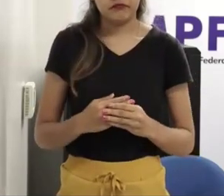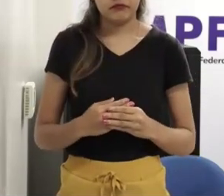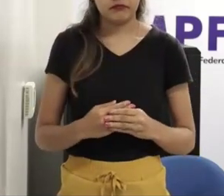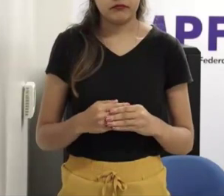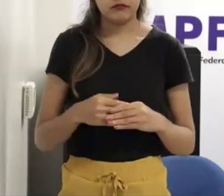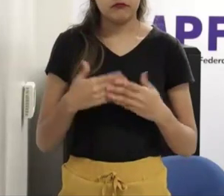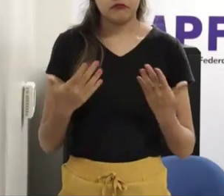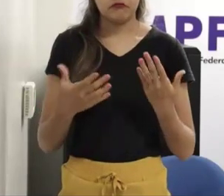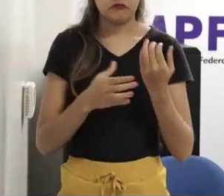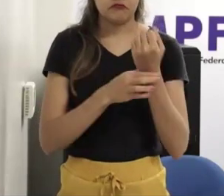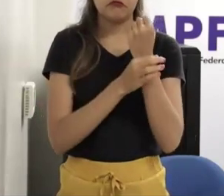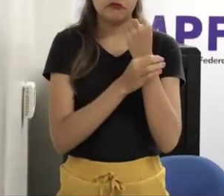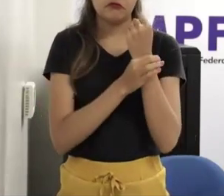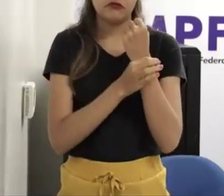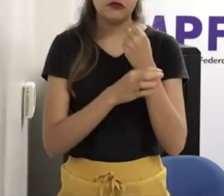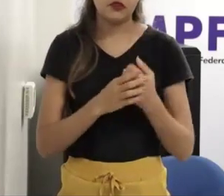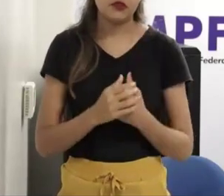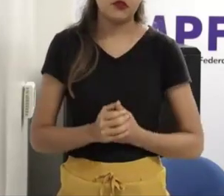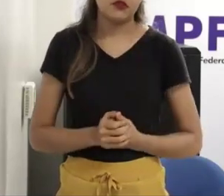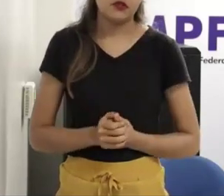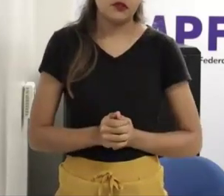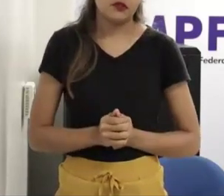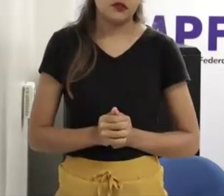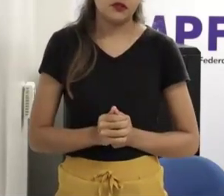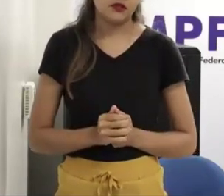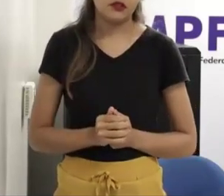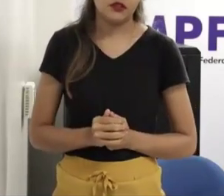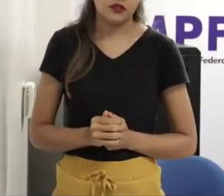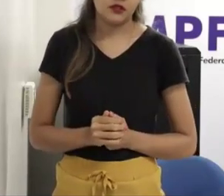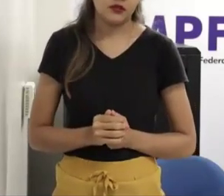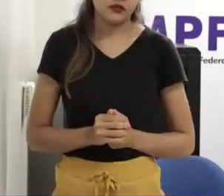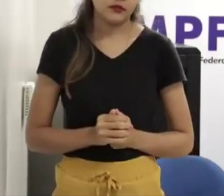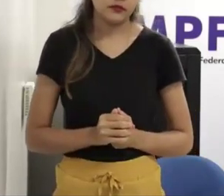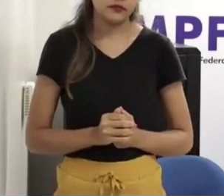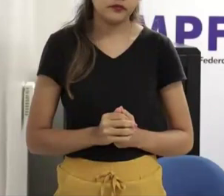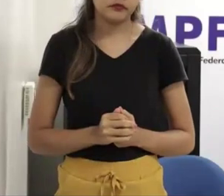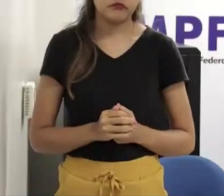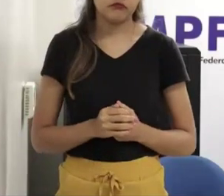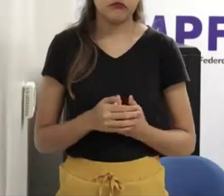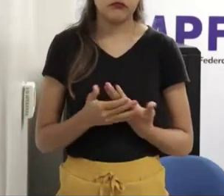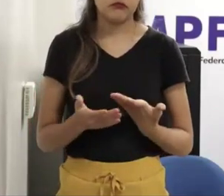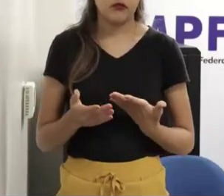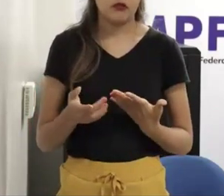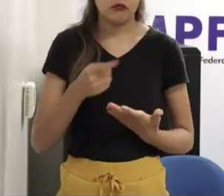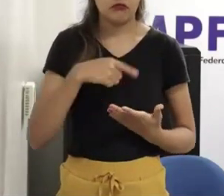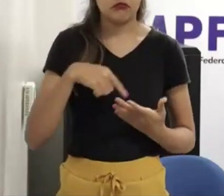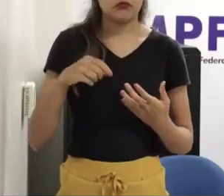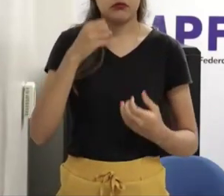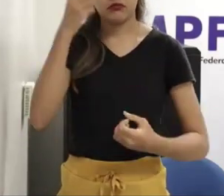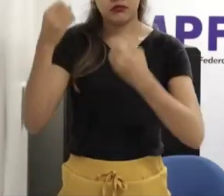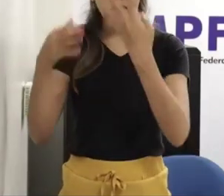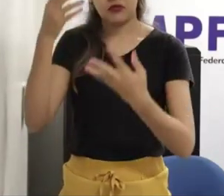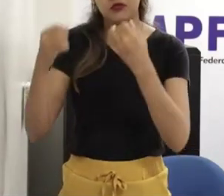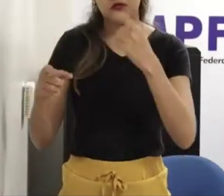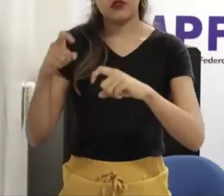não precisa, falando, né, a gente não precisa necessariamente ficar falando, falar de sexo com crianças, mas saber que ela tem a